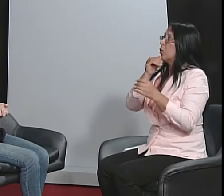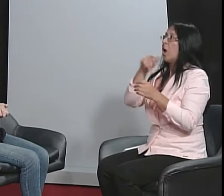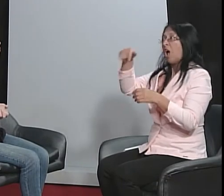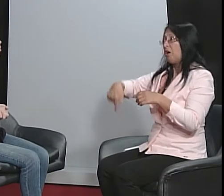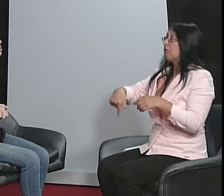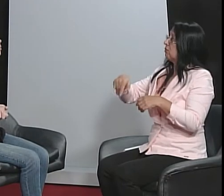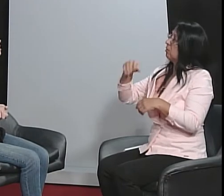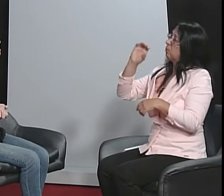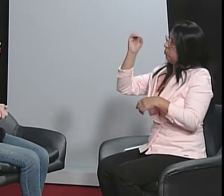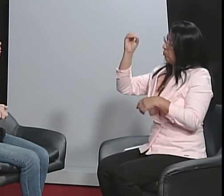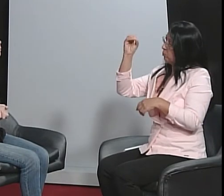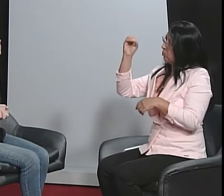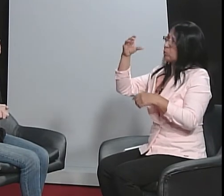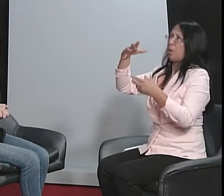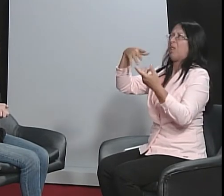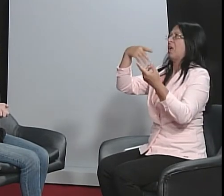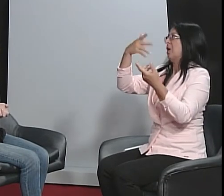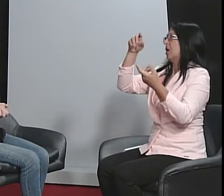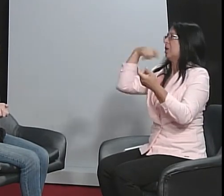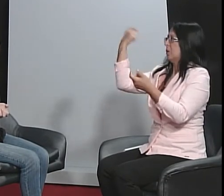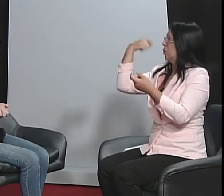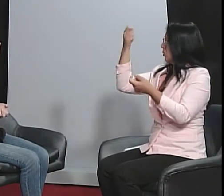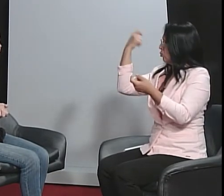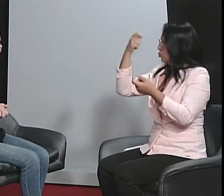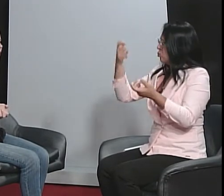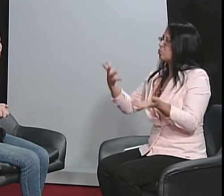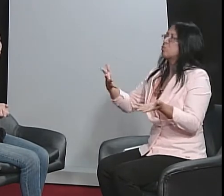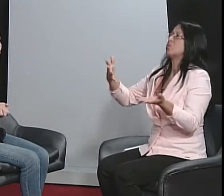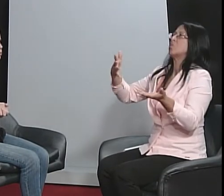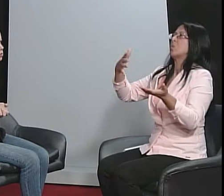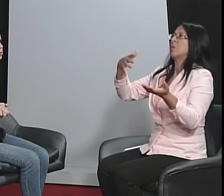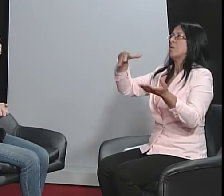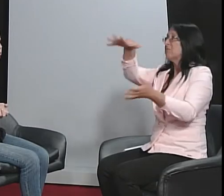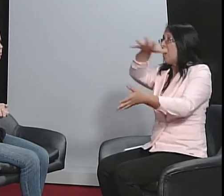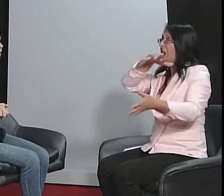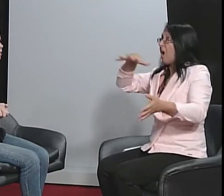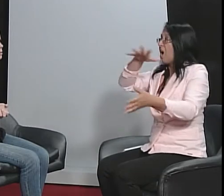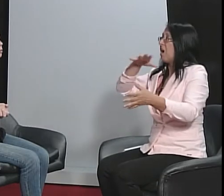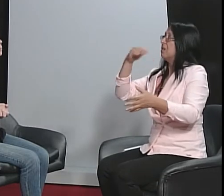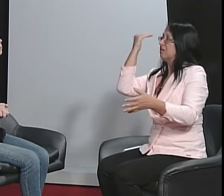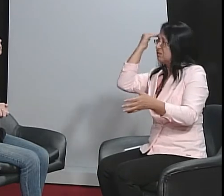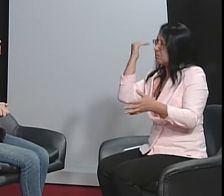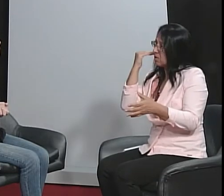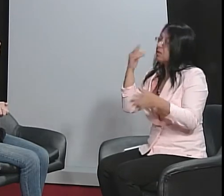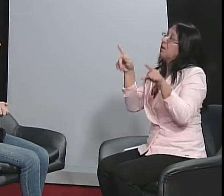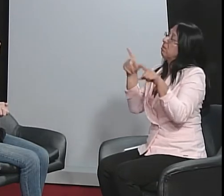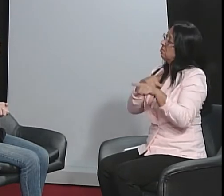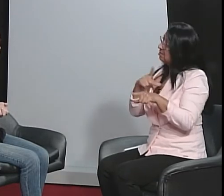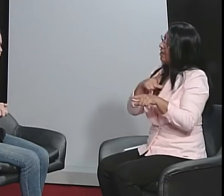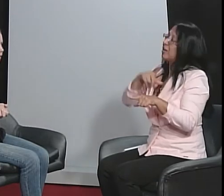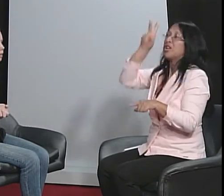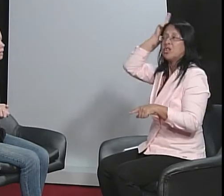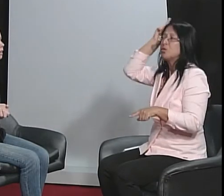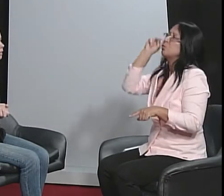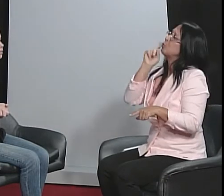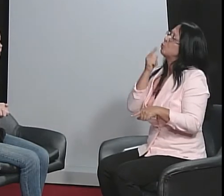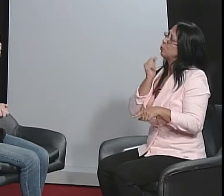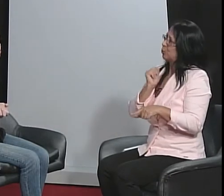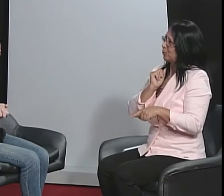Então, hoje, por exemplo, em Porto Alegre, aqui no Rio Grande do Sul mesmo, Santa Maria tem índios